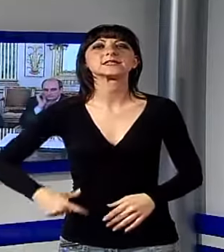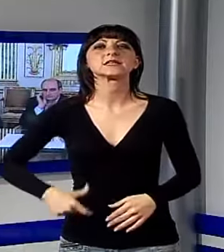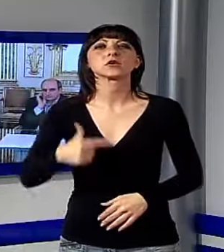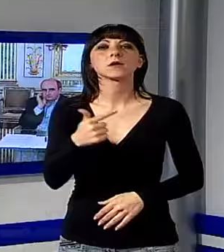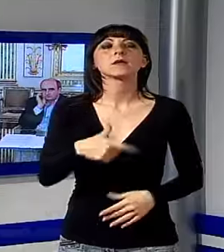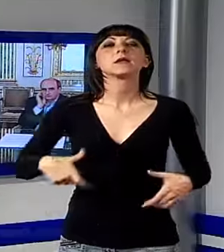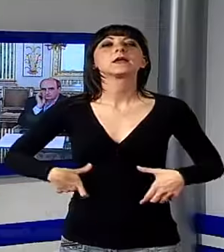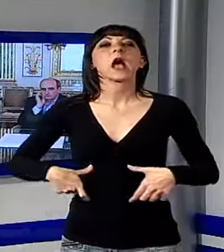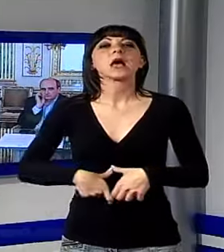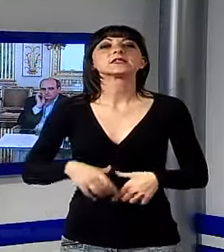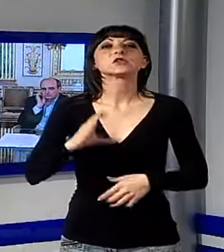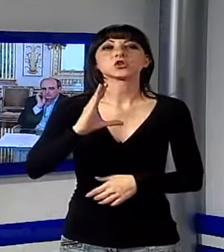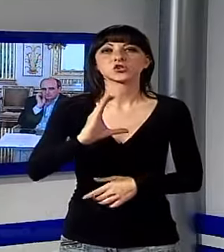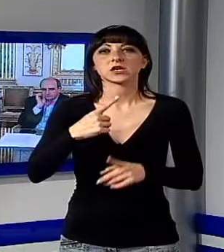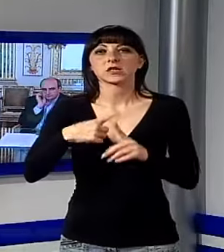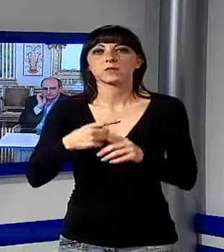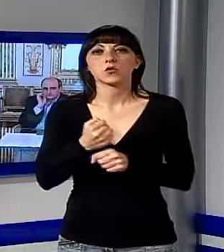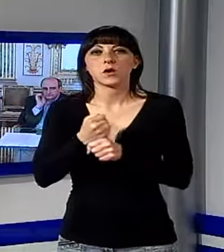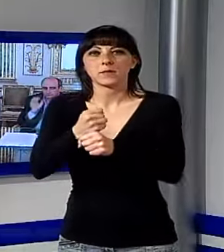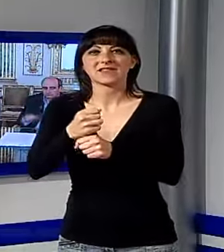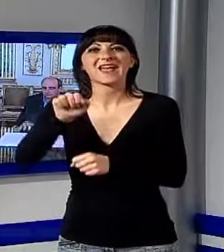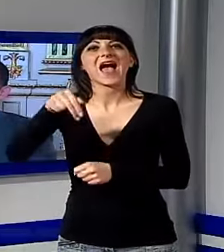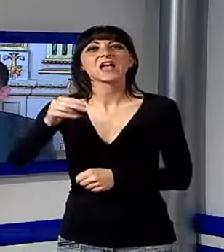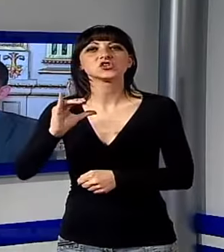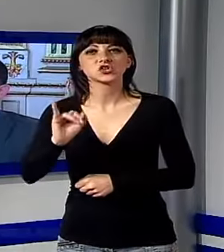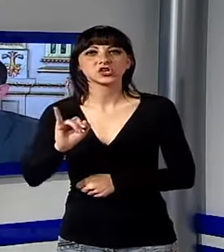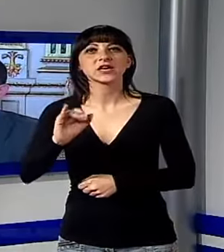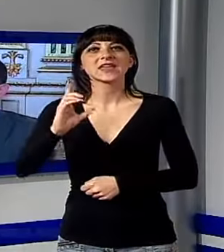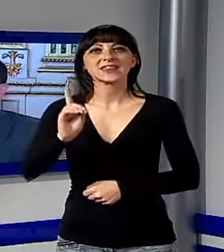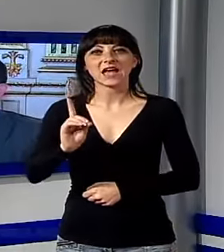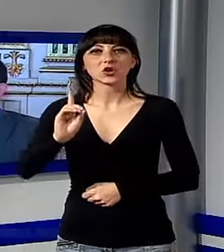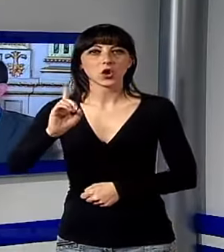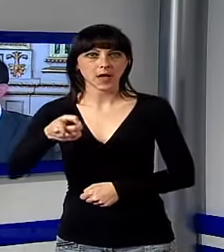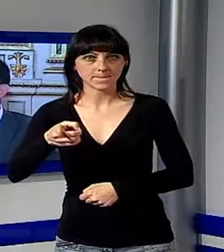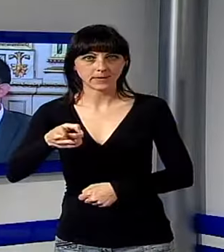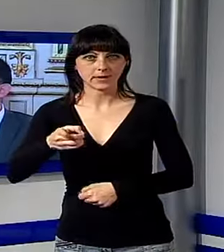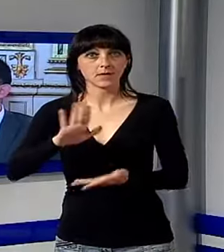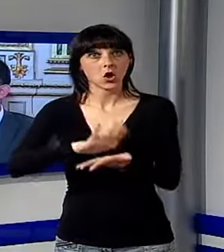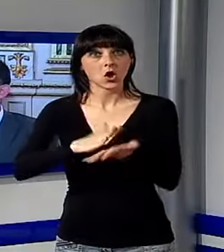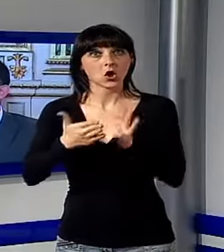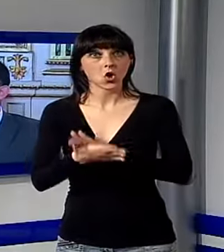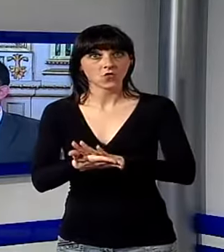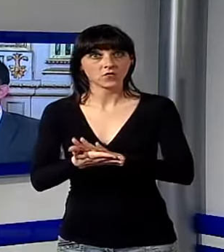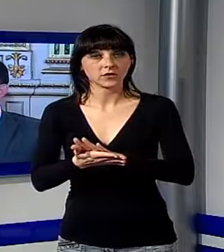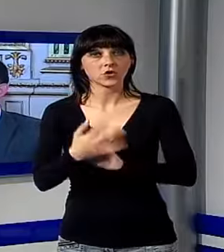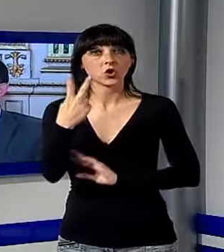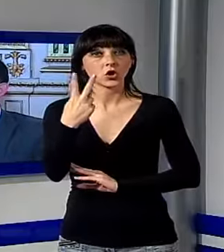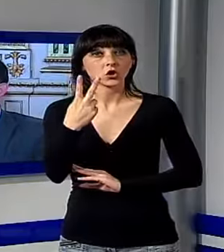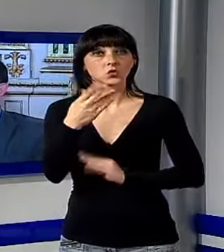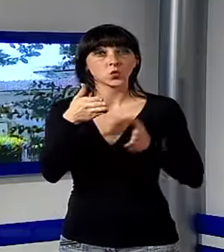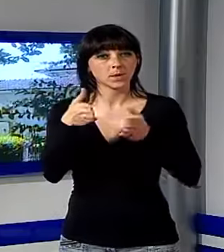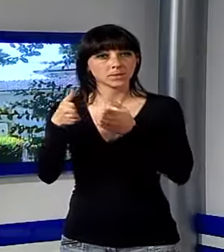'assessore Cecchetti e dalla rappresentante di Anci, Dario Gambino. La convenzione in particolare si concentrerà su due aspetti